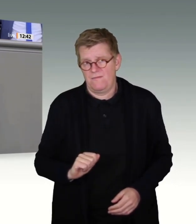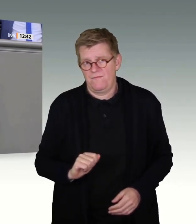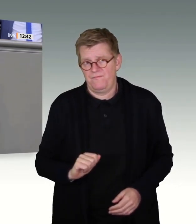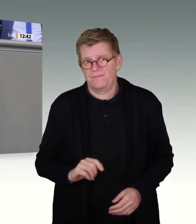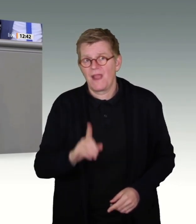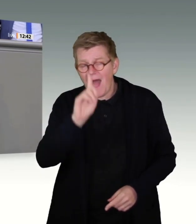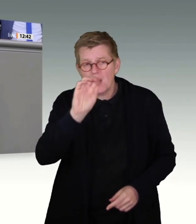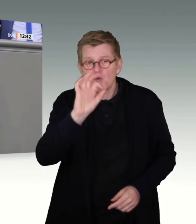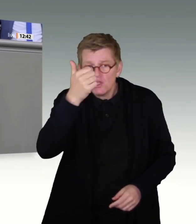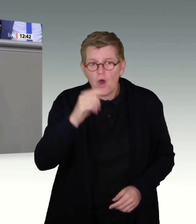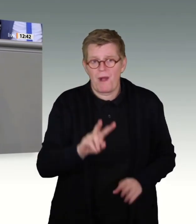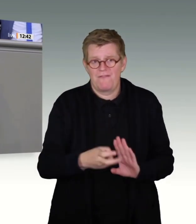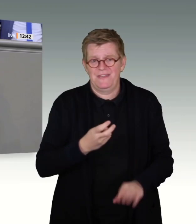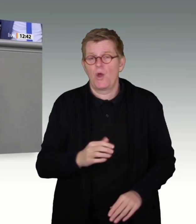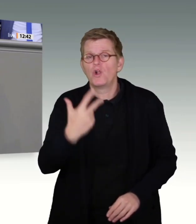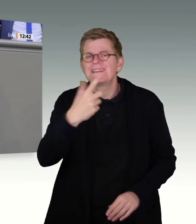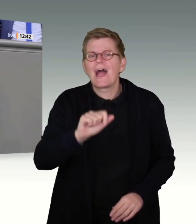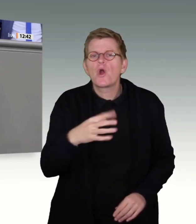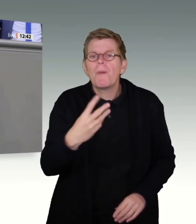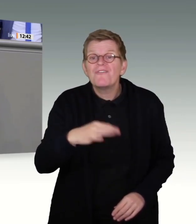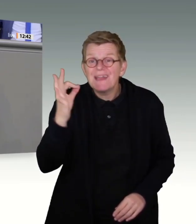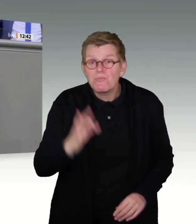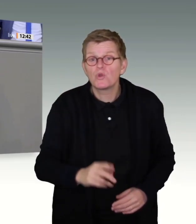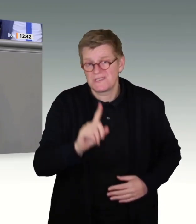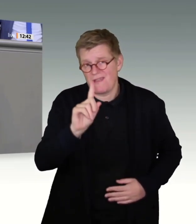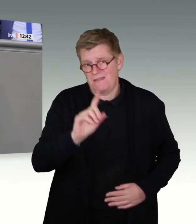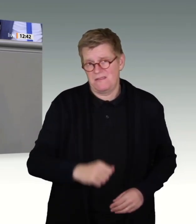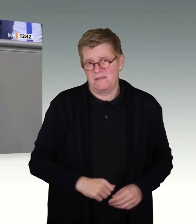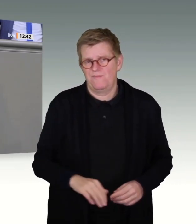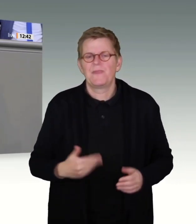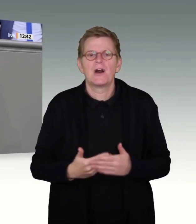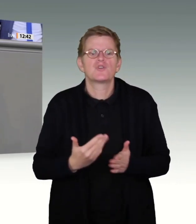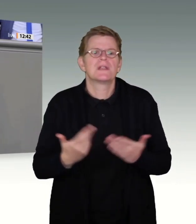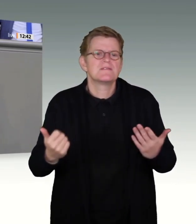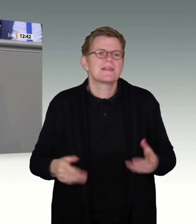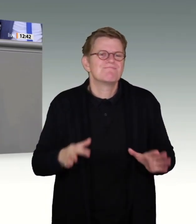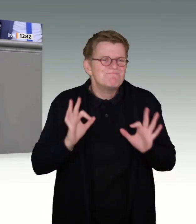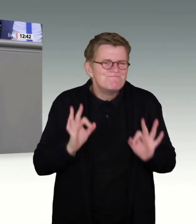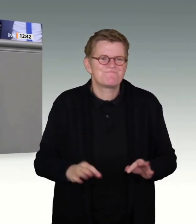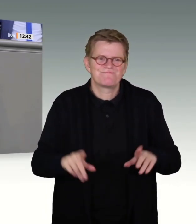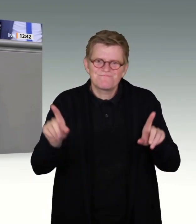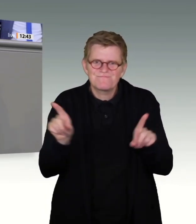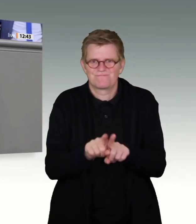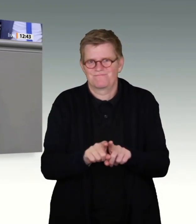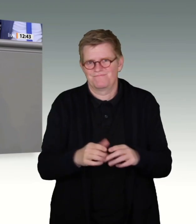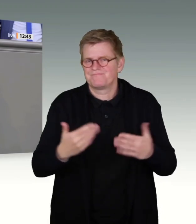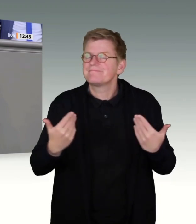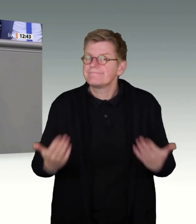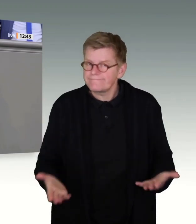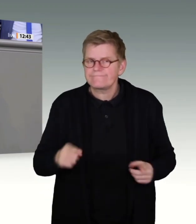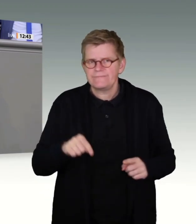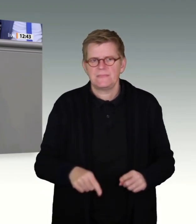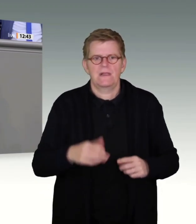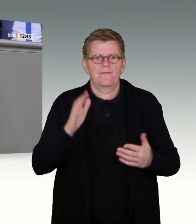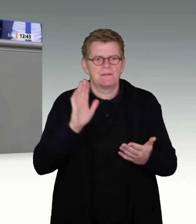Prozent, ich wiederhole, von daher ist es doch gerade so, dass die Instrumente, die wir haben,